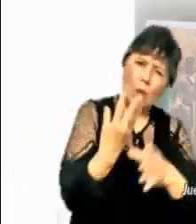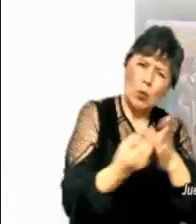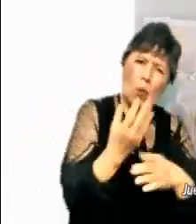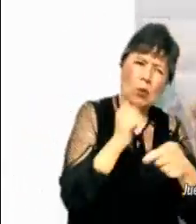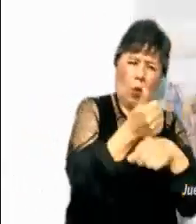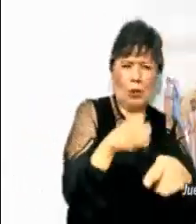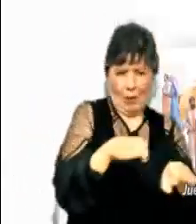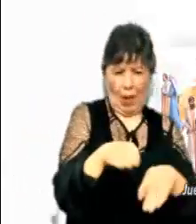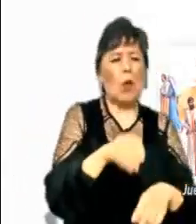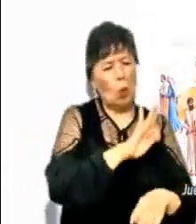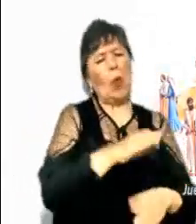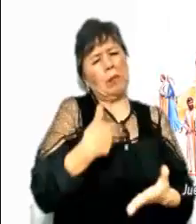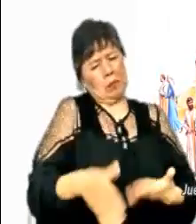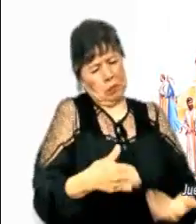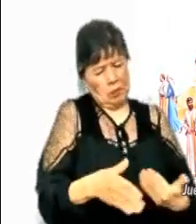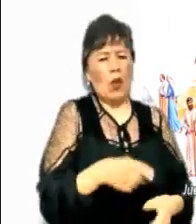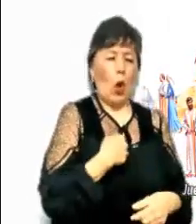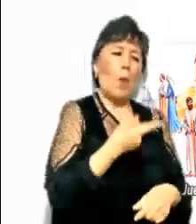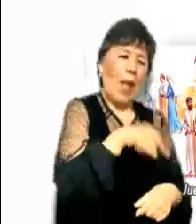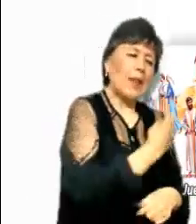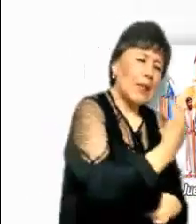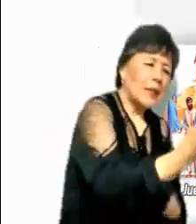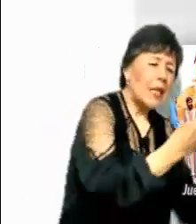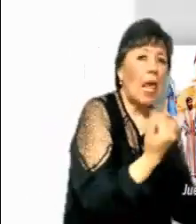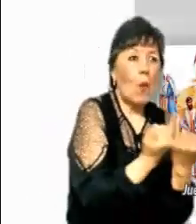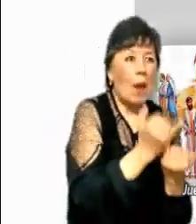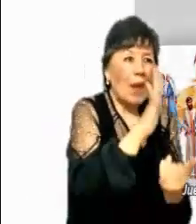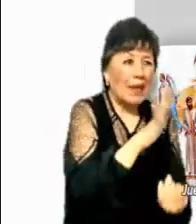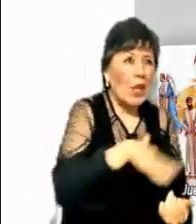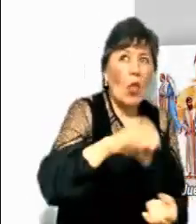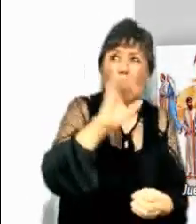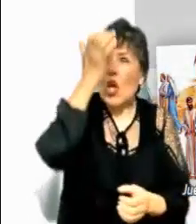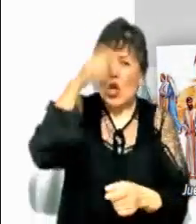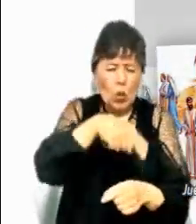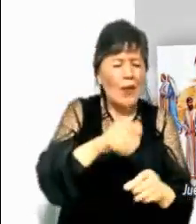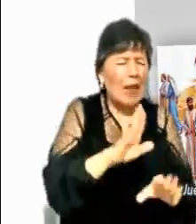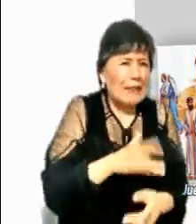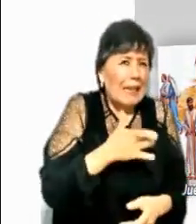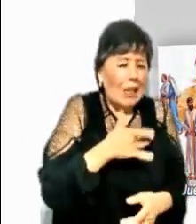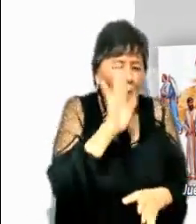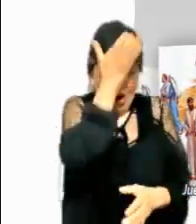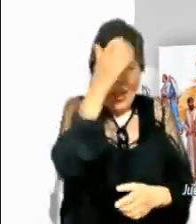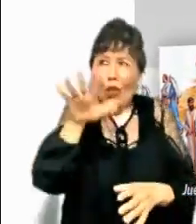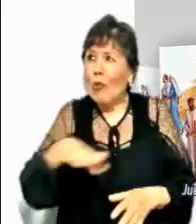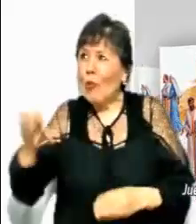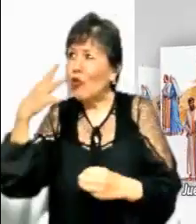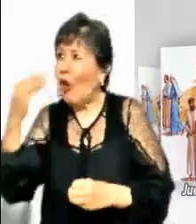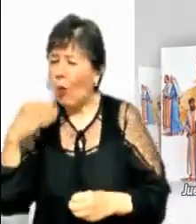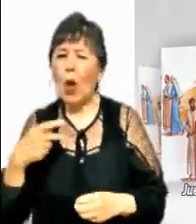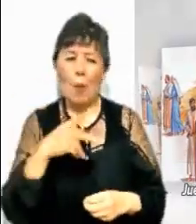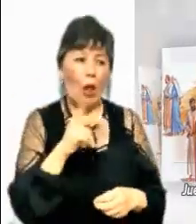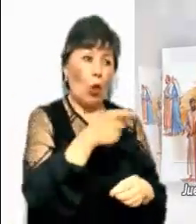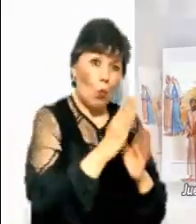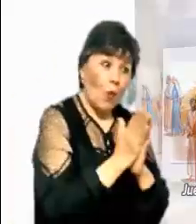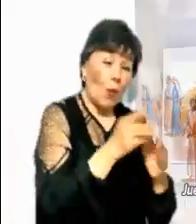Pónganse en camino. Los envío como corderos en medio de lobos. No lleven ni dinero, ni moral, ni sandalias,